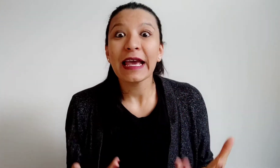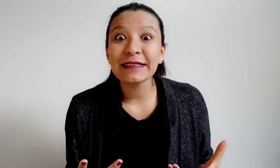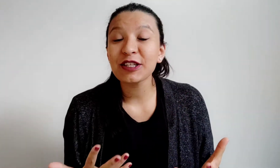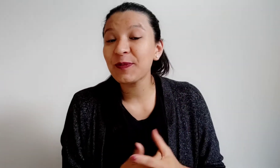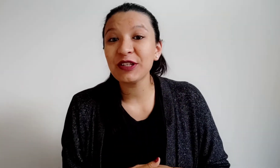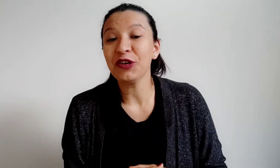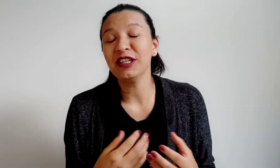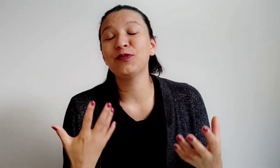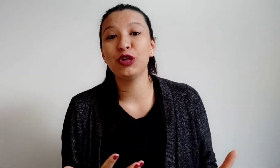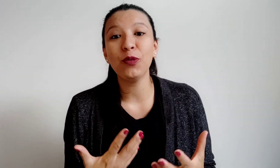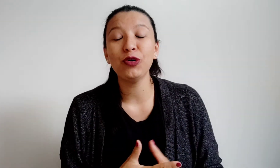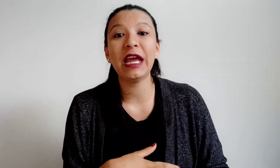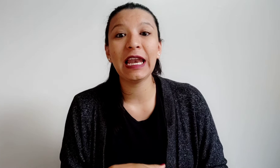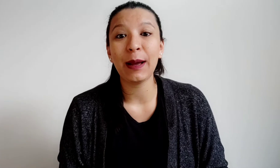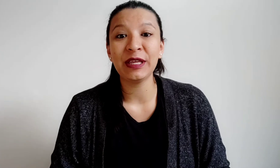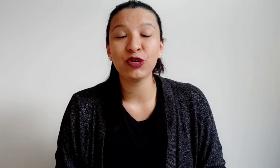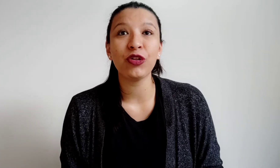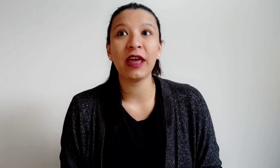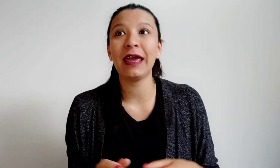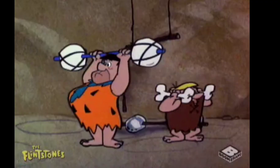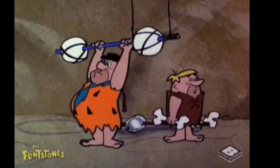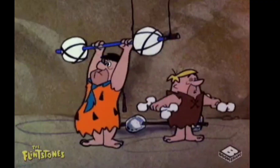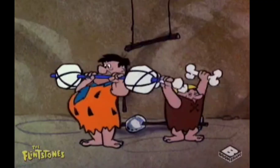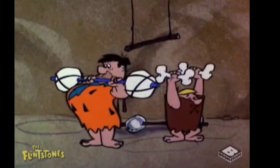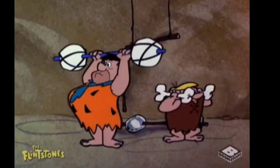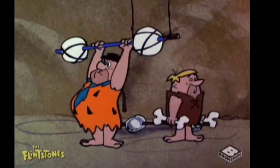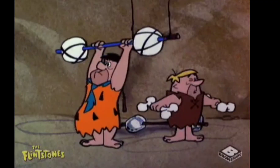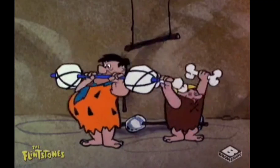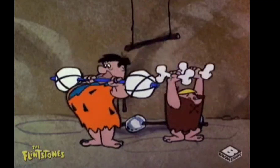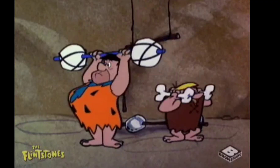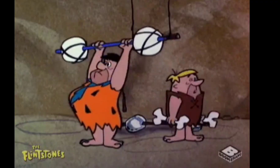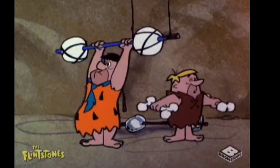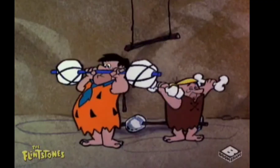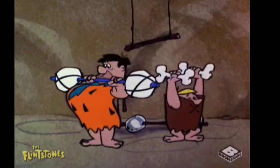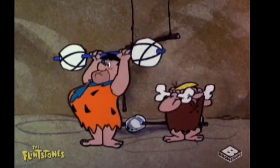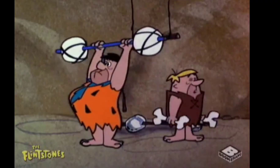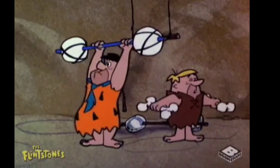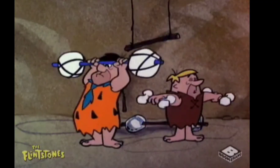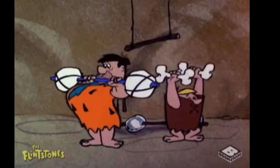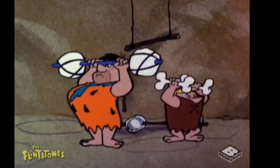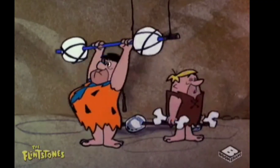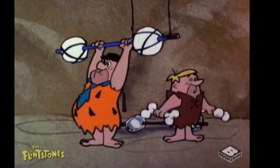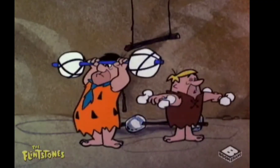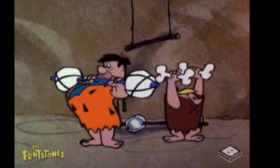Esta expresión es muy común en el ámbito de ejercicio, por ejemplo cuando alguien está haciendo fitness o está yendo al